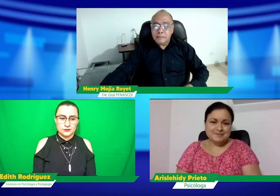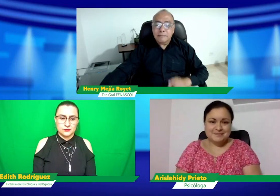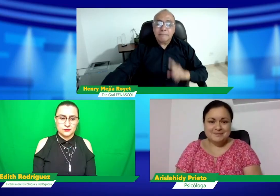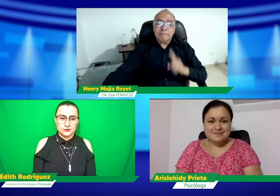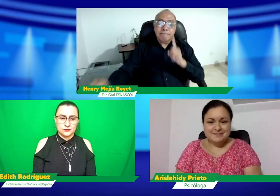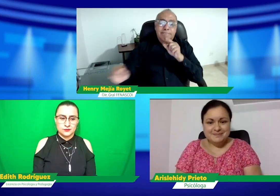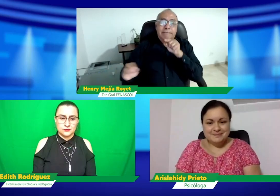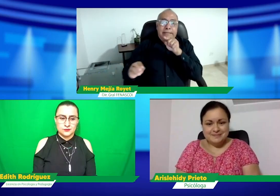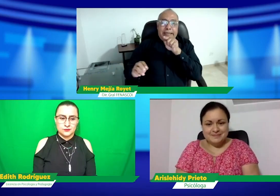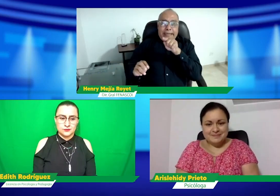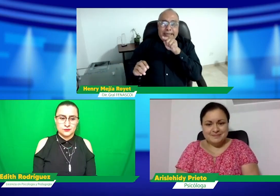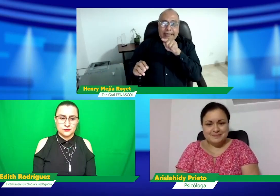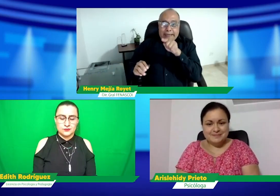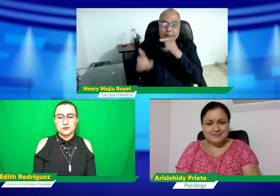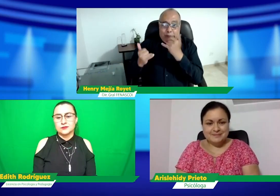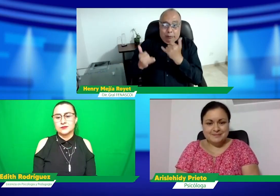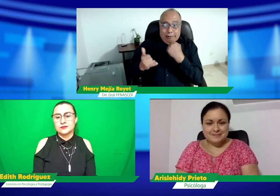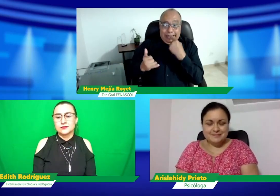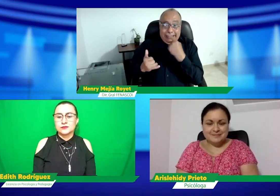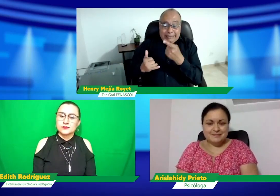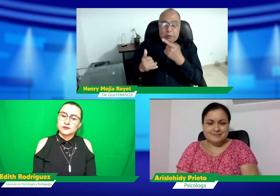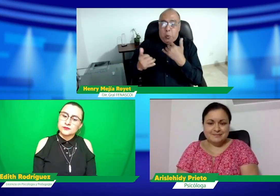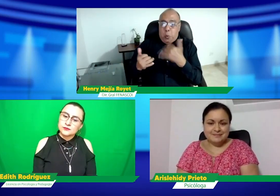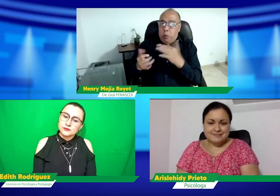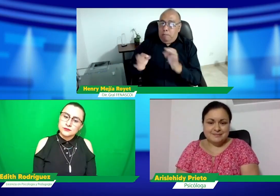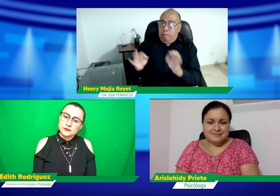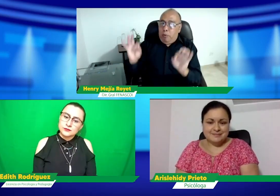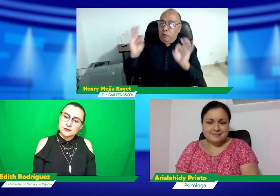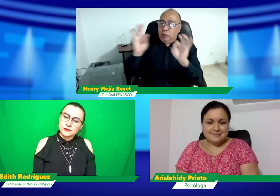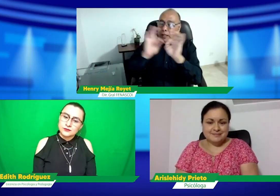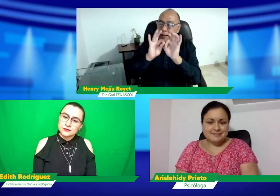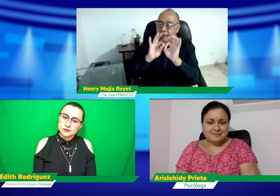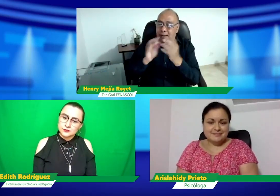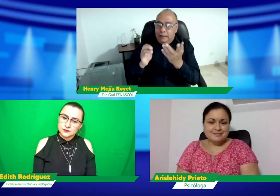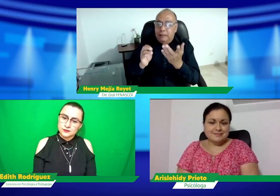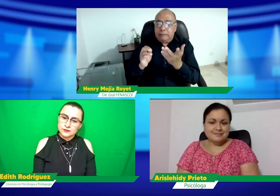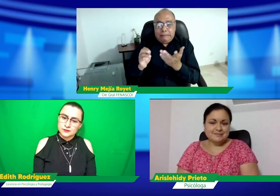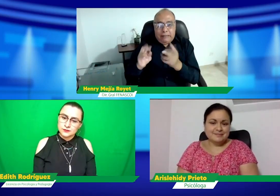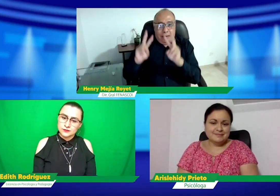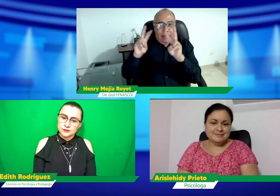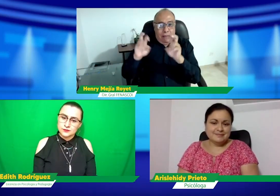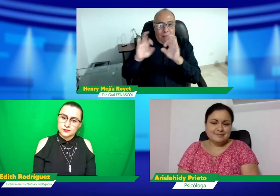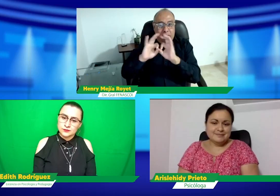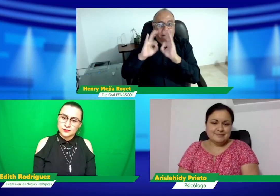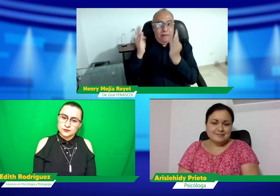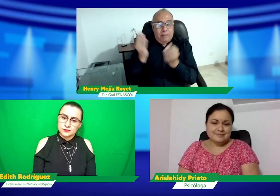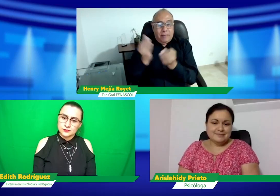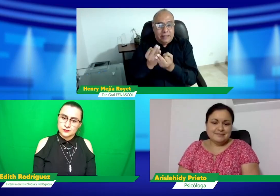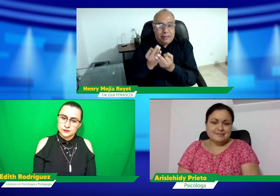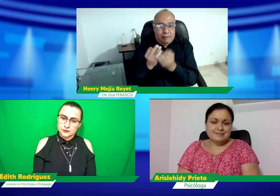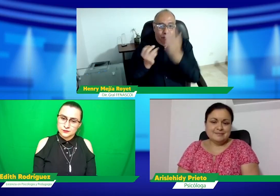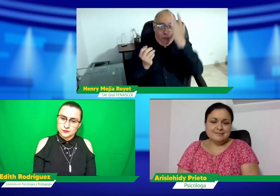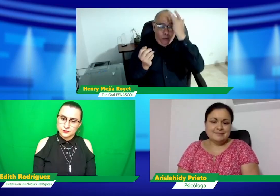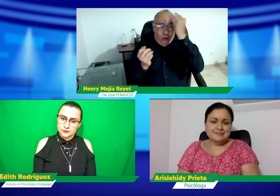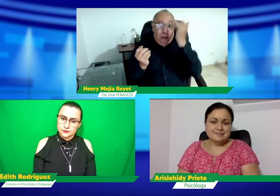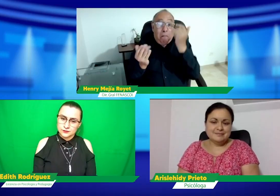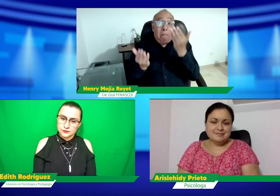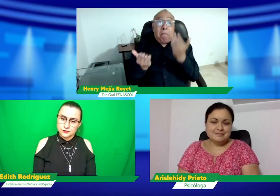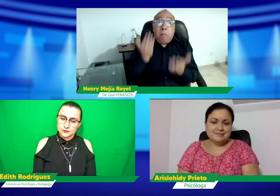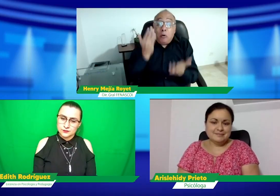a estos profesionales también. es que justamente iba a acotar sobre este tema porque me parece sumamente